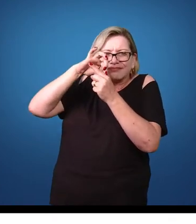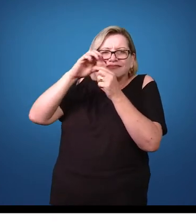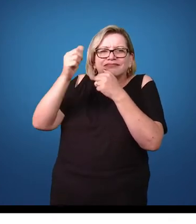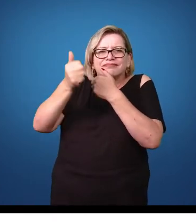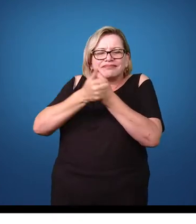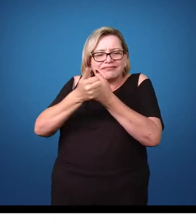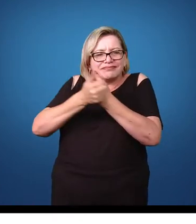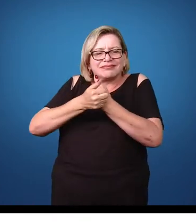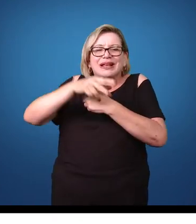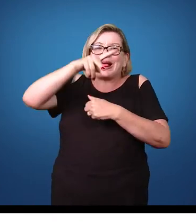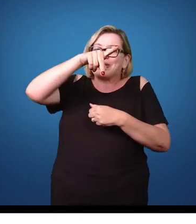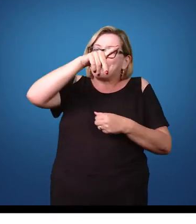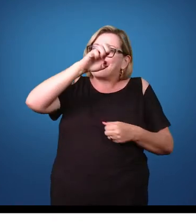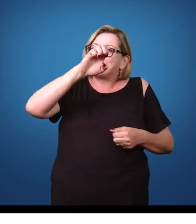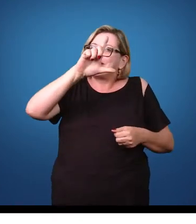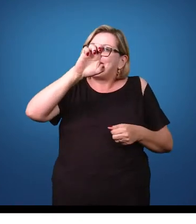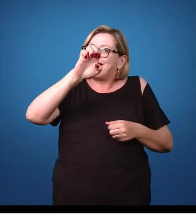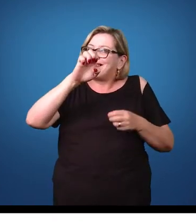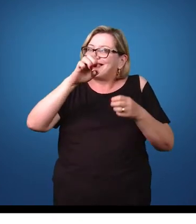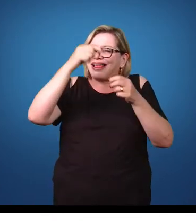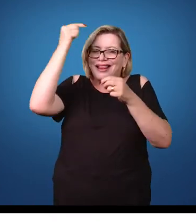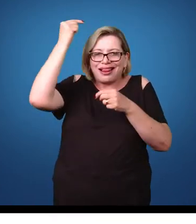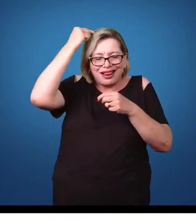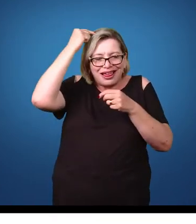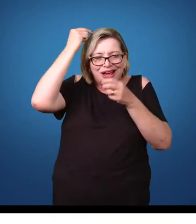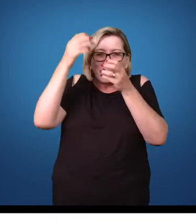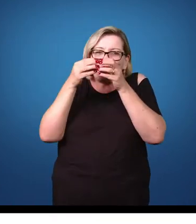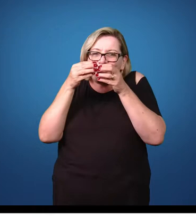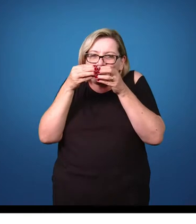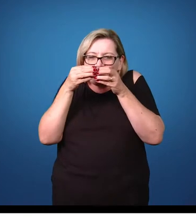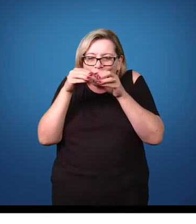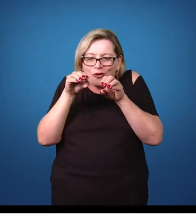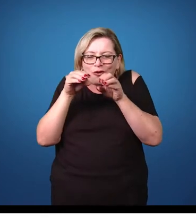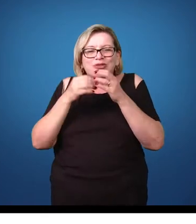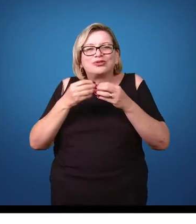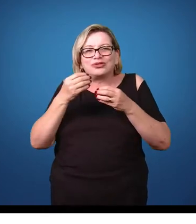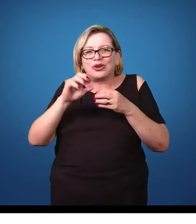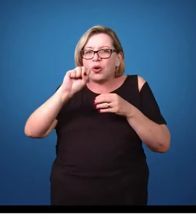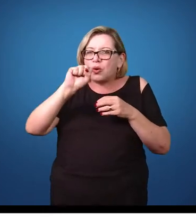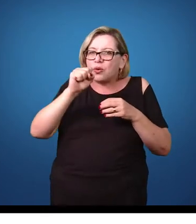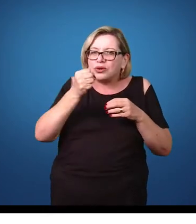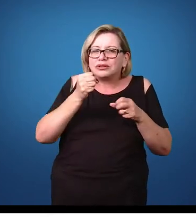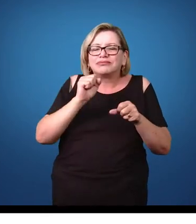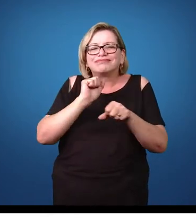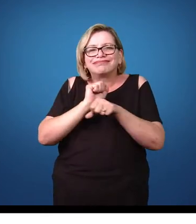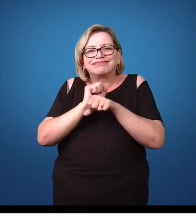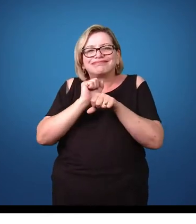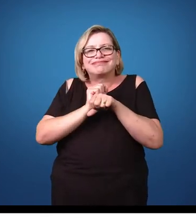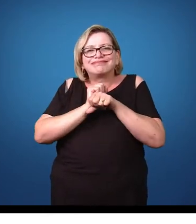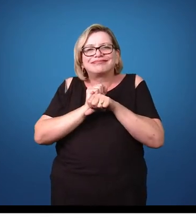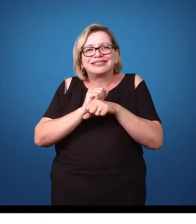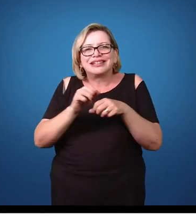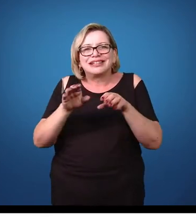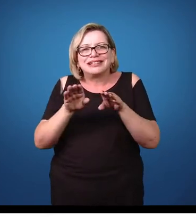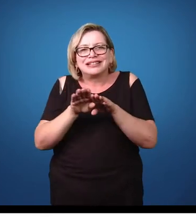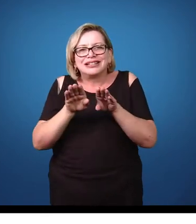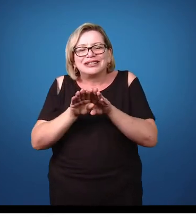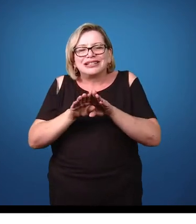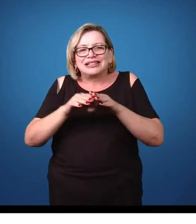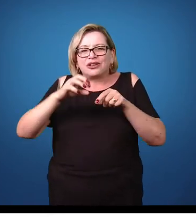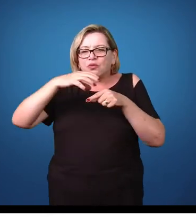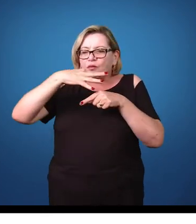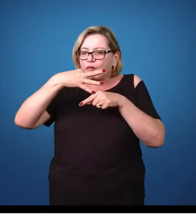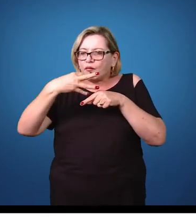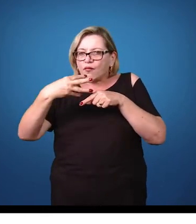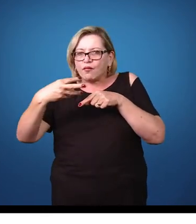da base do cabelo. E lá botam os seus ovos, seus oito ovos, e além disso, elas